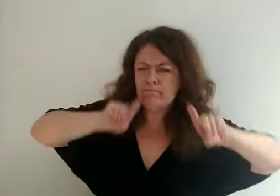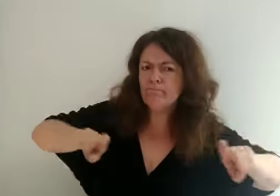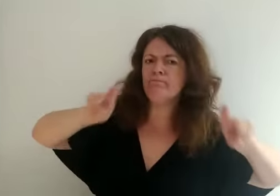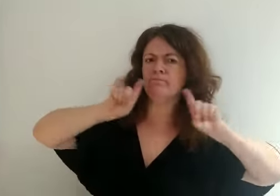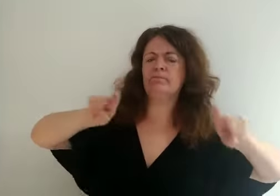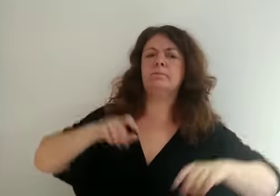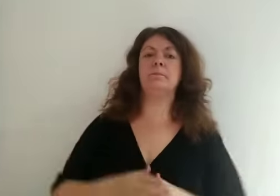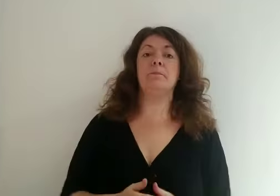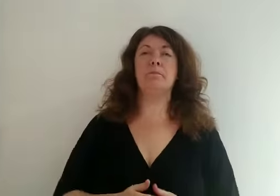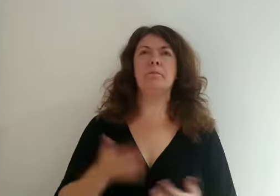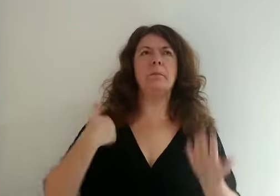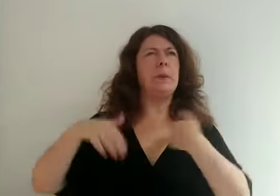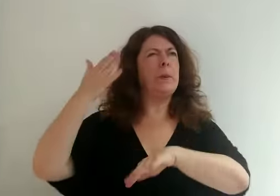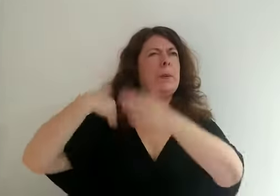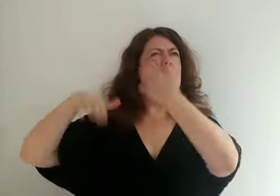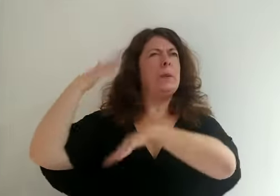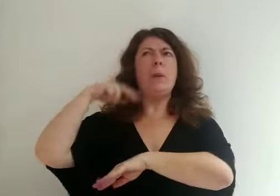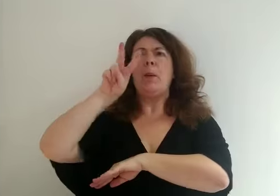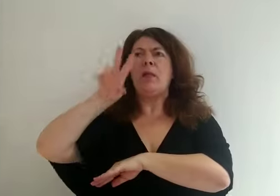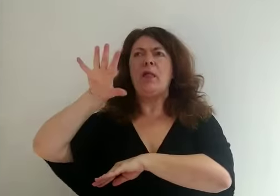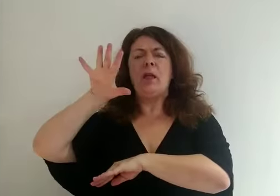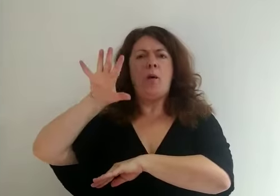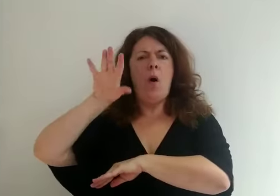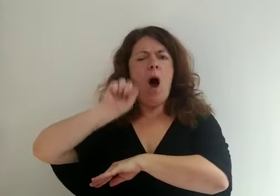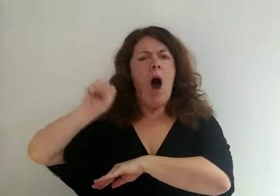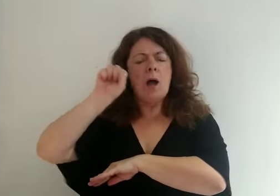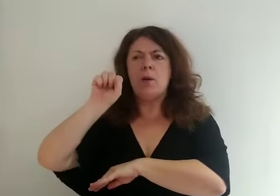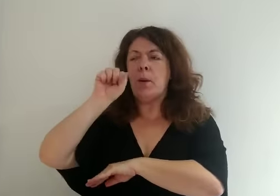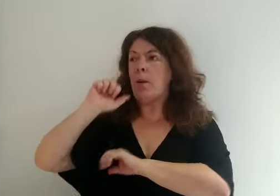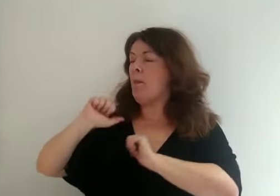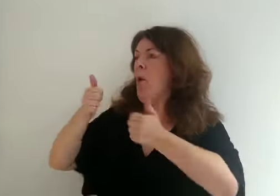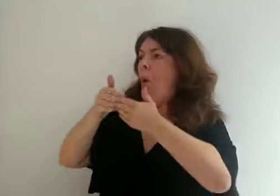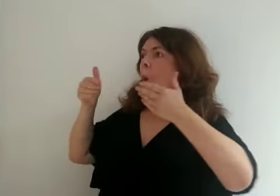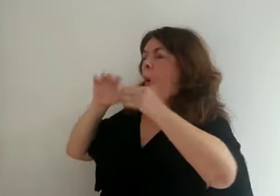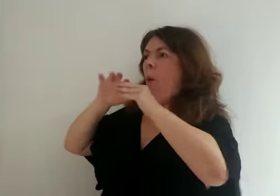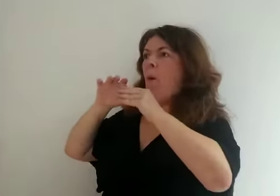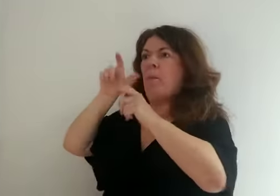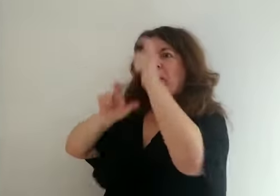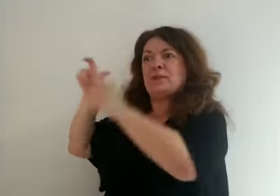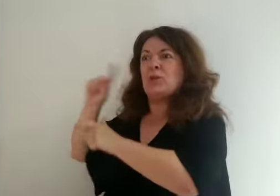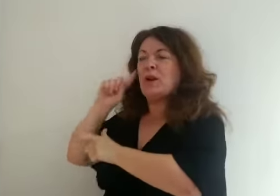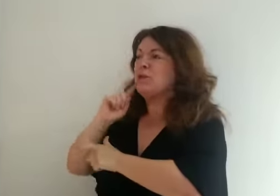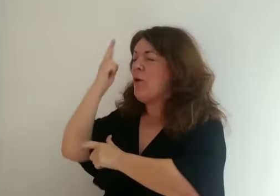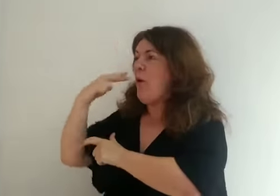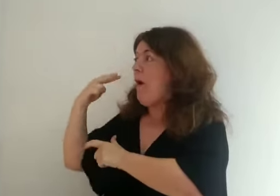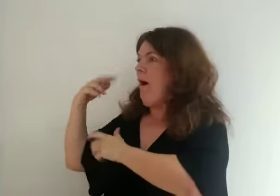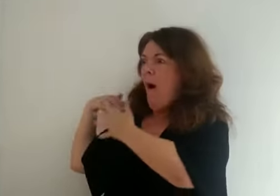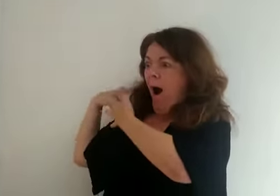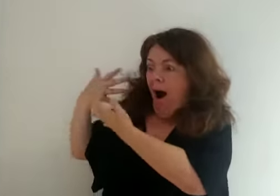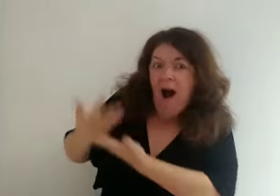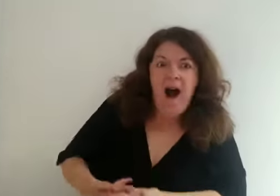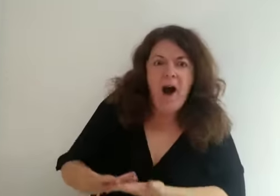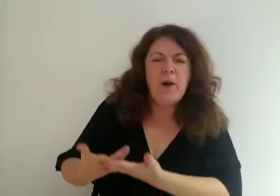Hace 25 años que conocí a las personas con sordoceguera. Desde entonces, este mundo siempre ha vivido conmigo.